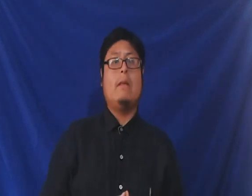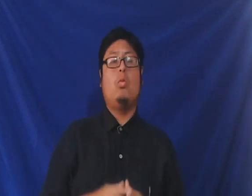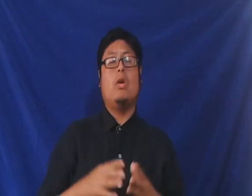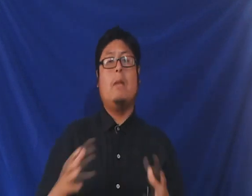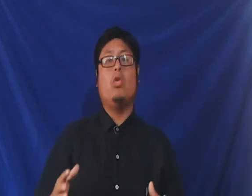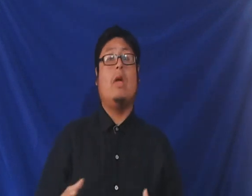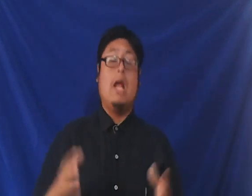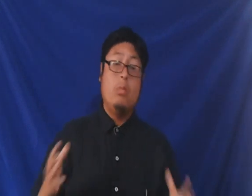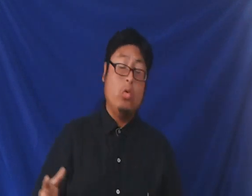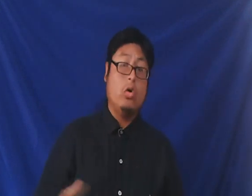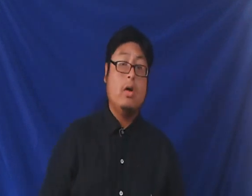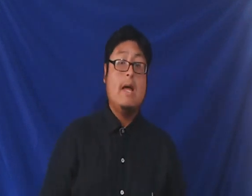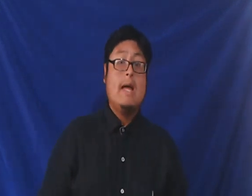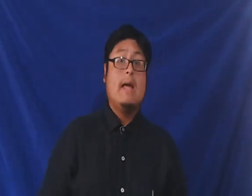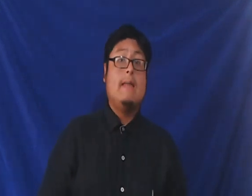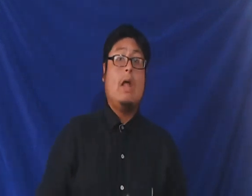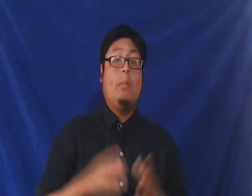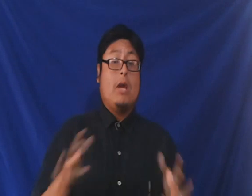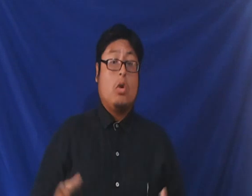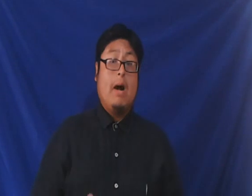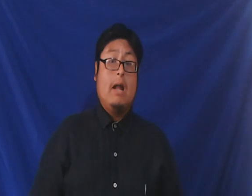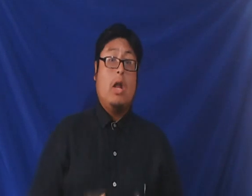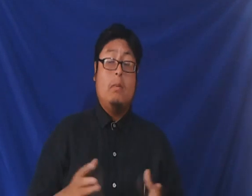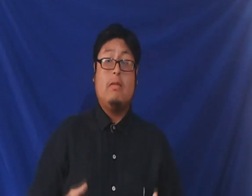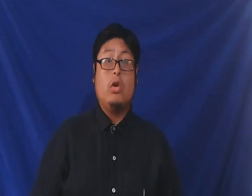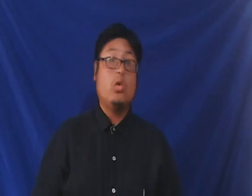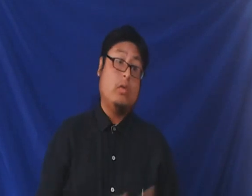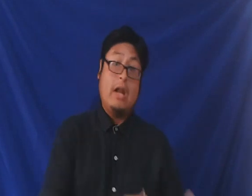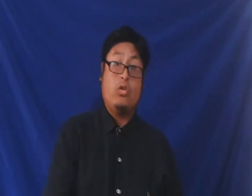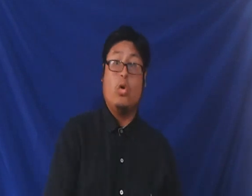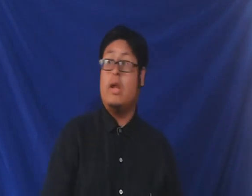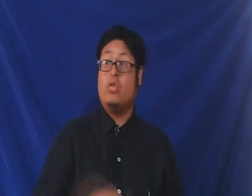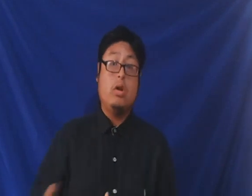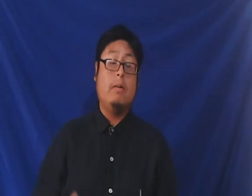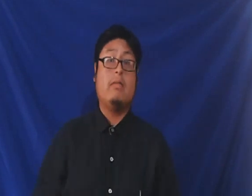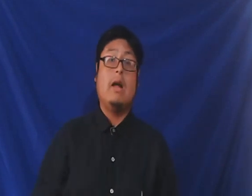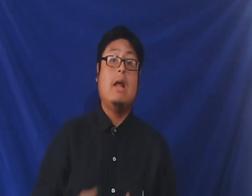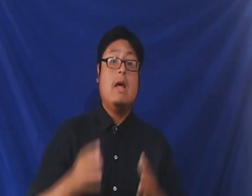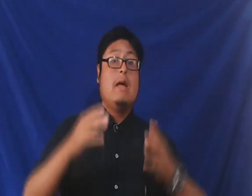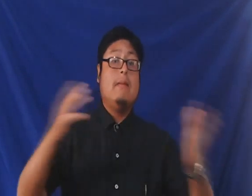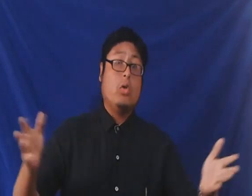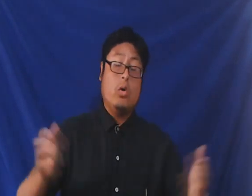exploraremos el mundo de lo paranormal, lo misterioso, de la historia, historia universal, de todo.